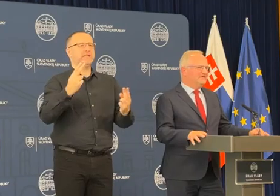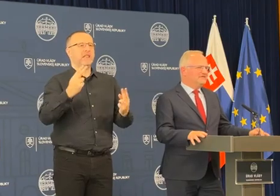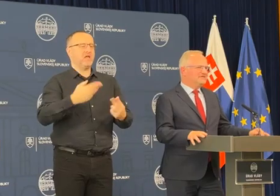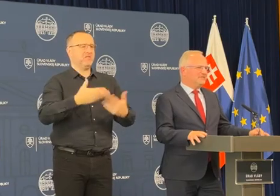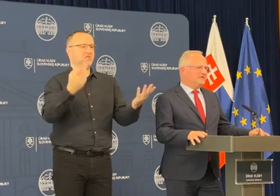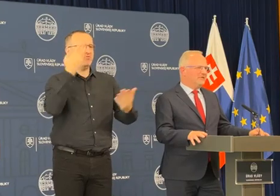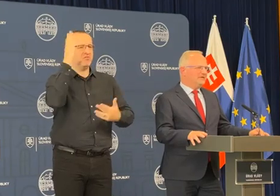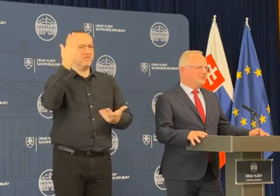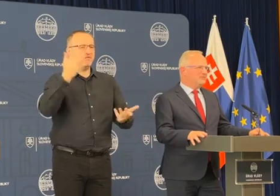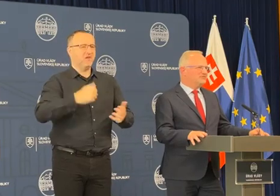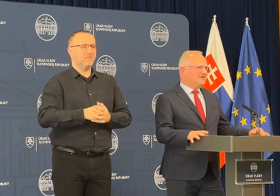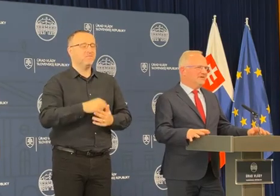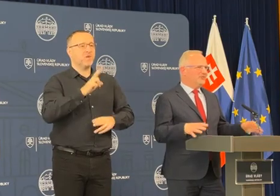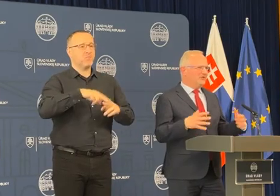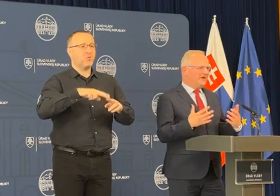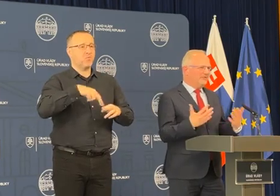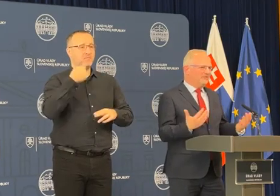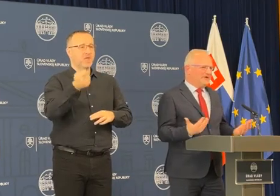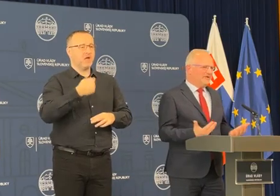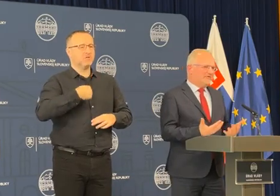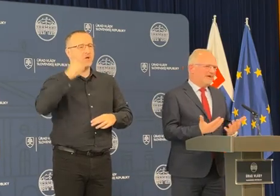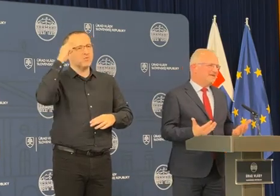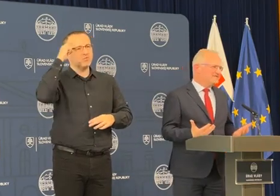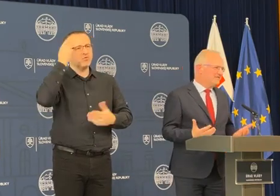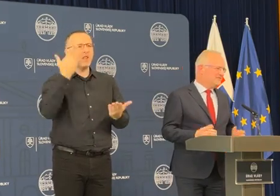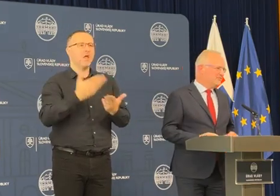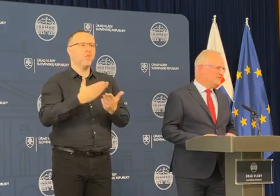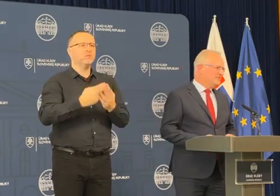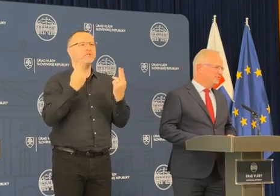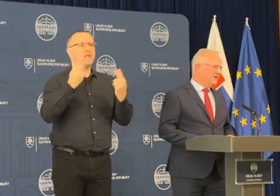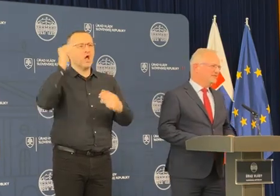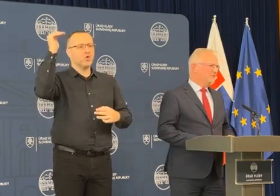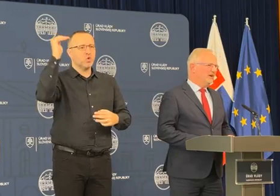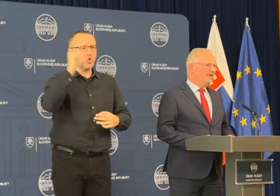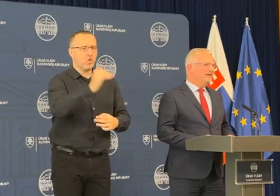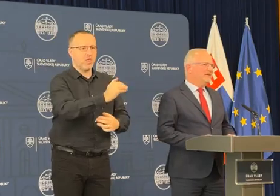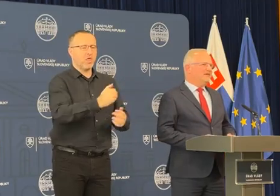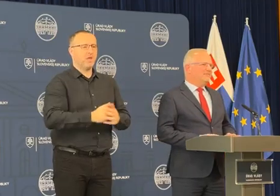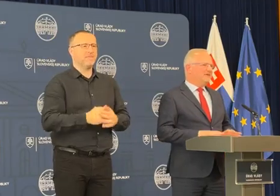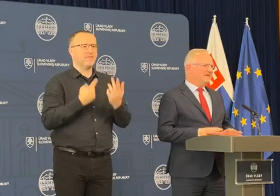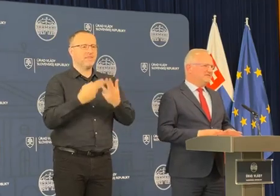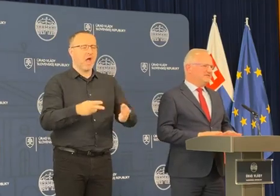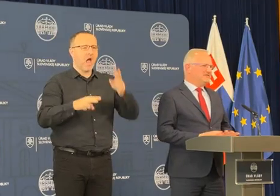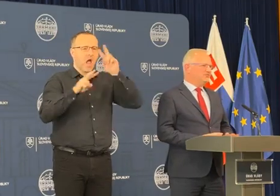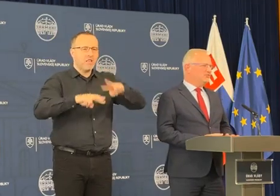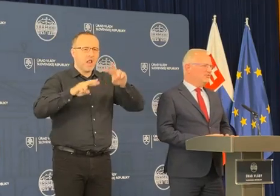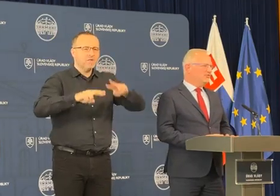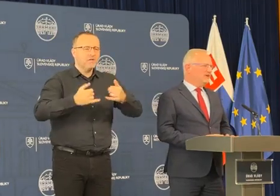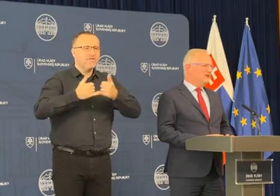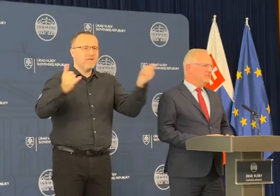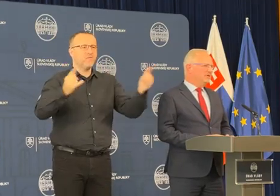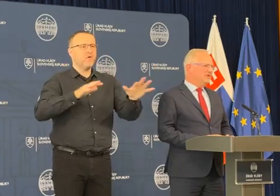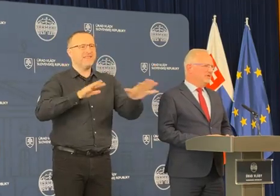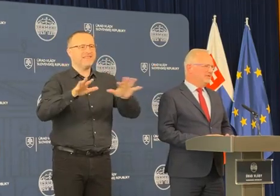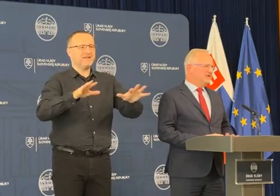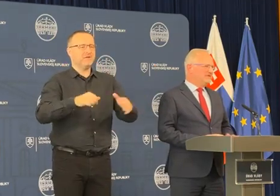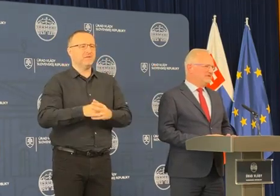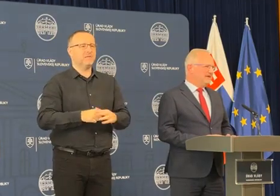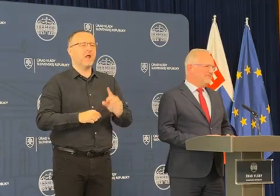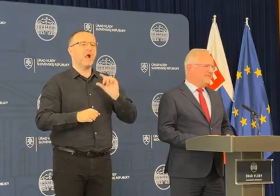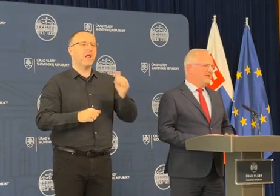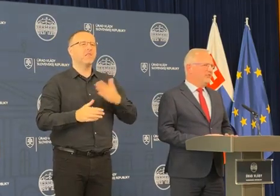samozrejme nad tým uvažovať alebo analýzovať potom vývoj na trhu. Ale my teraz, našou úlohou je, aby